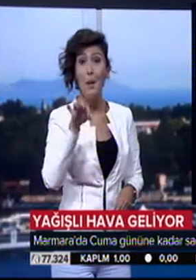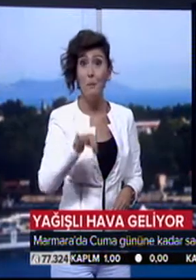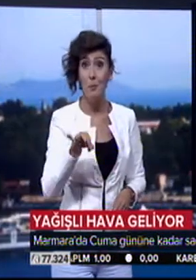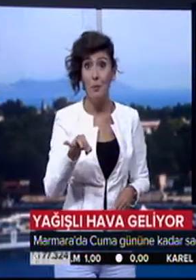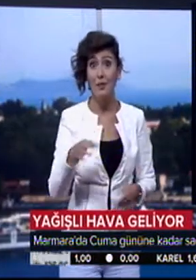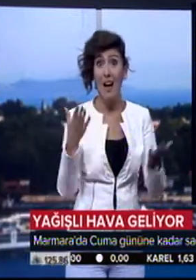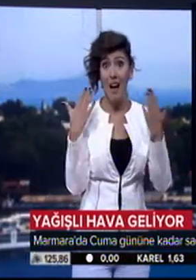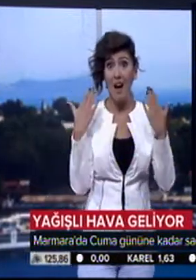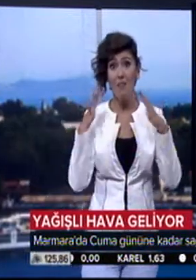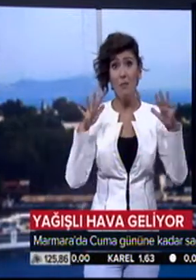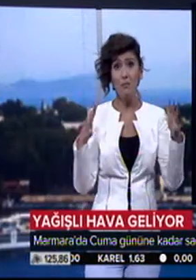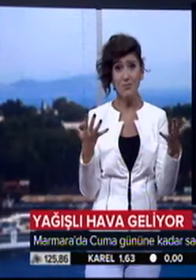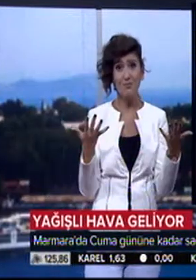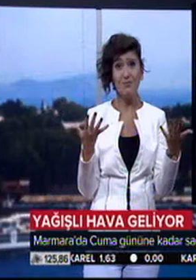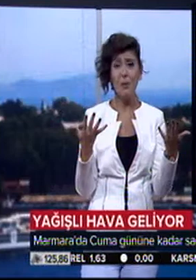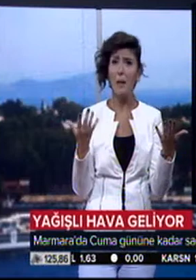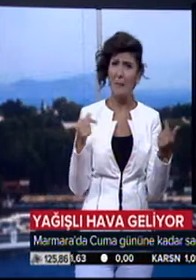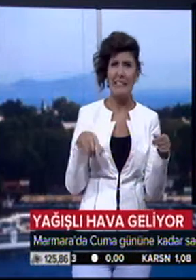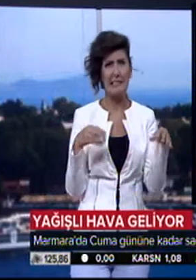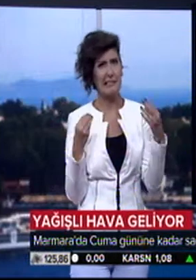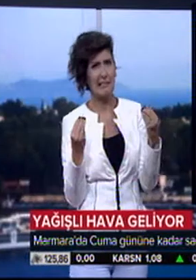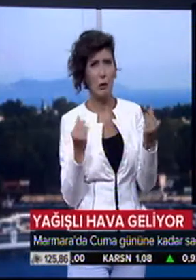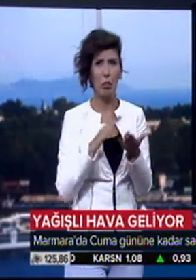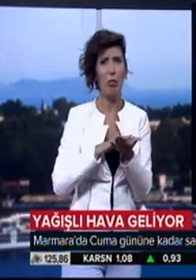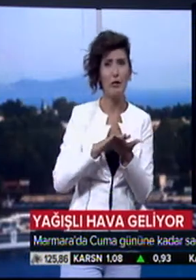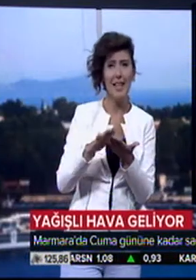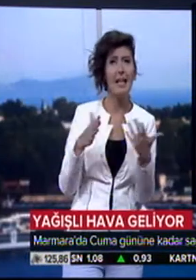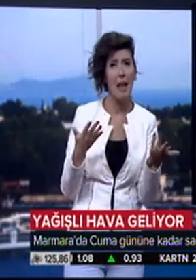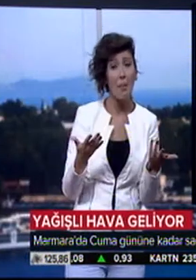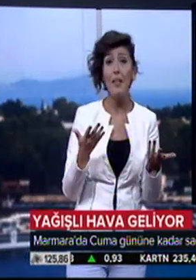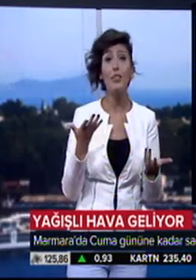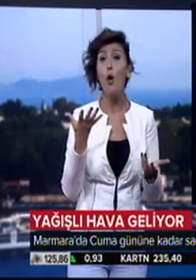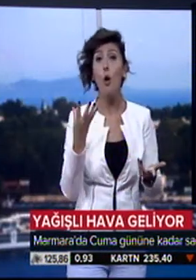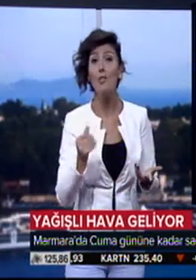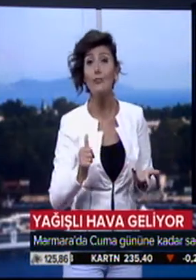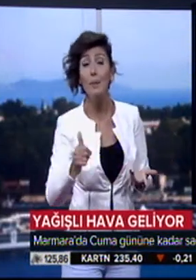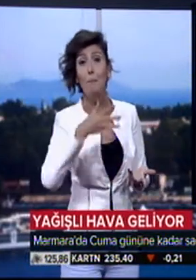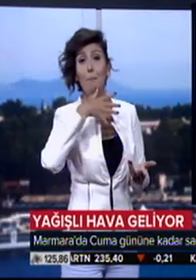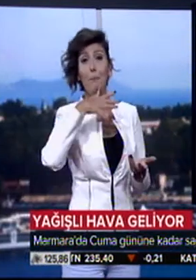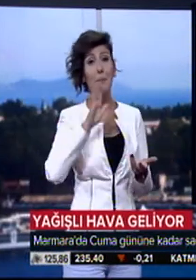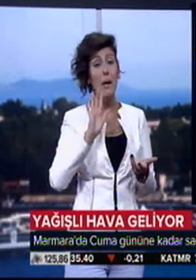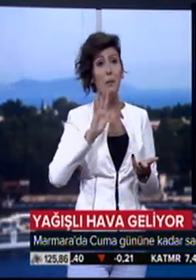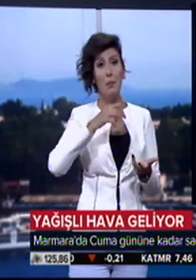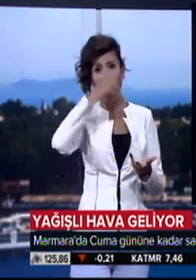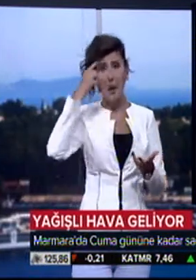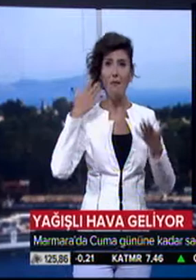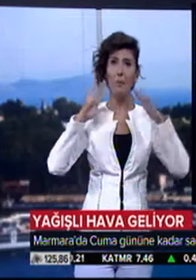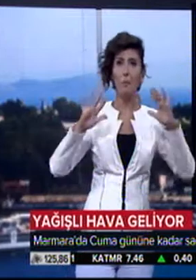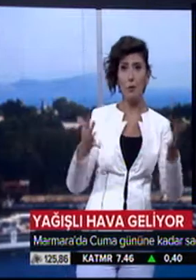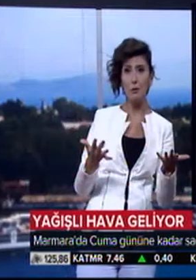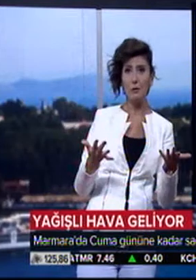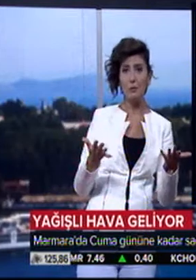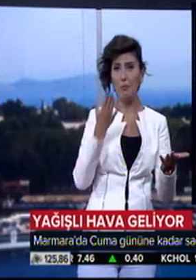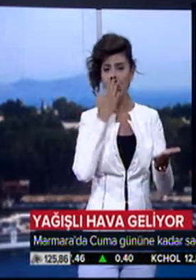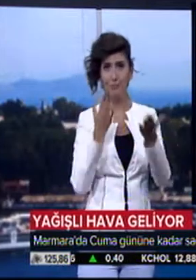de bildiğiniz gibi hava bozdu gene düzeldi ama bundan sonraki ne olacağı bilinmez. Bir baktınız gene hava bozuldu